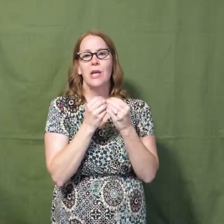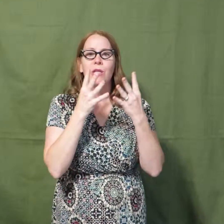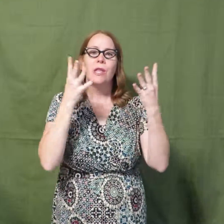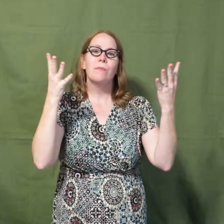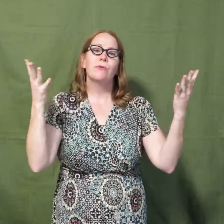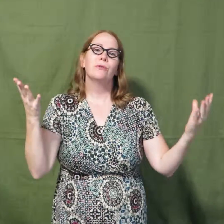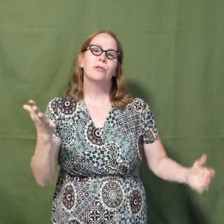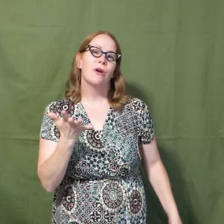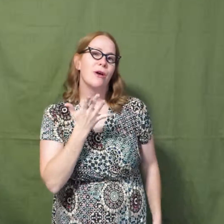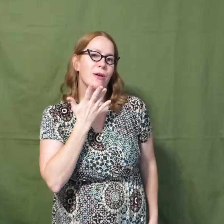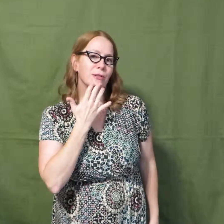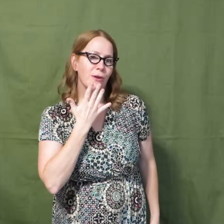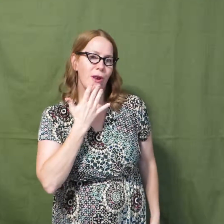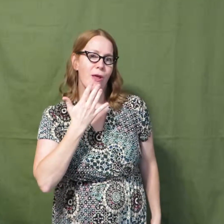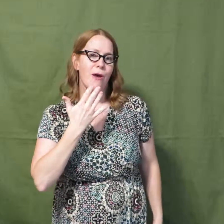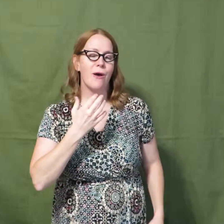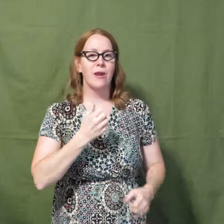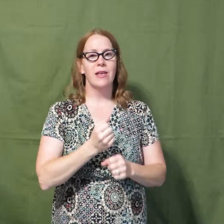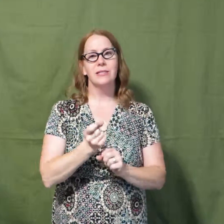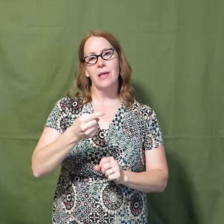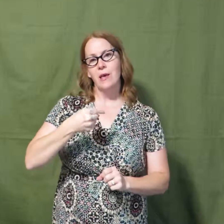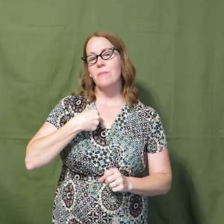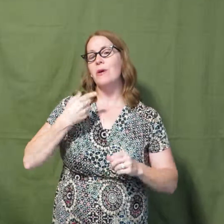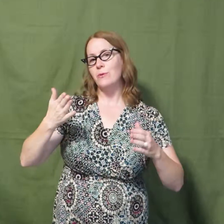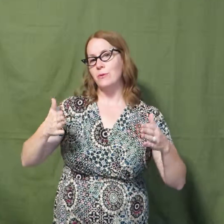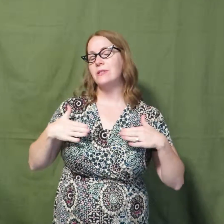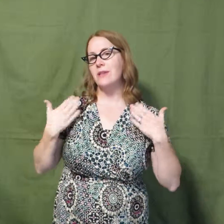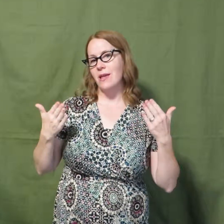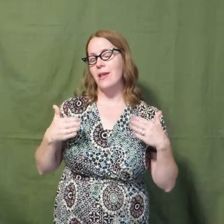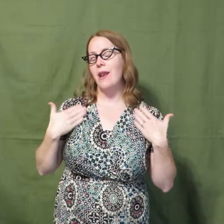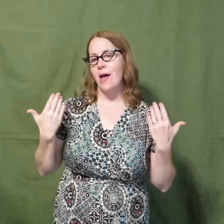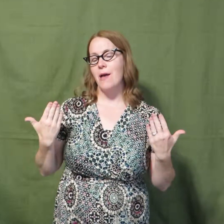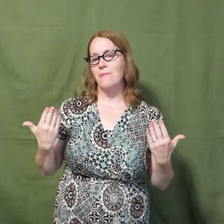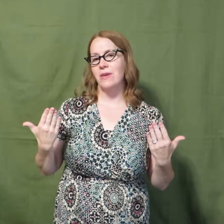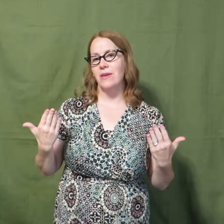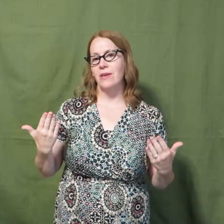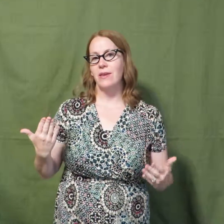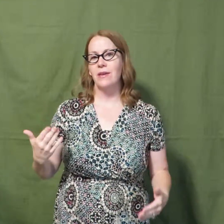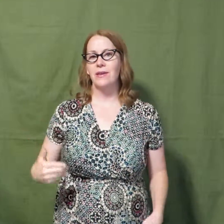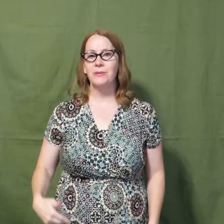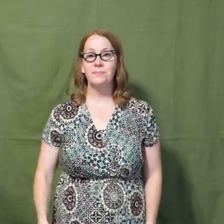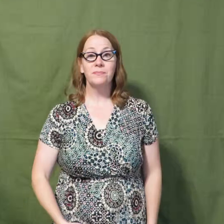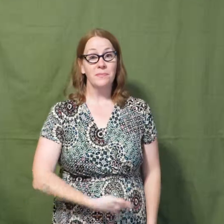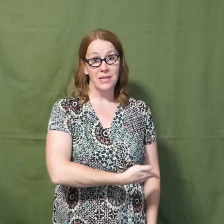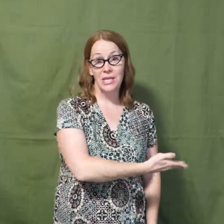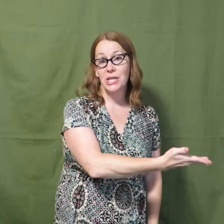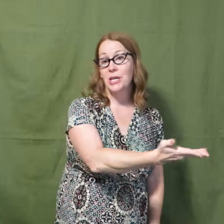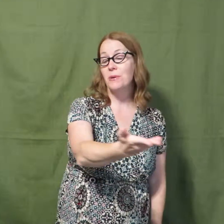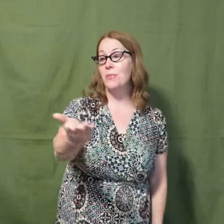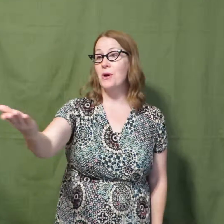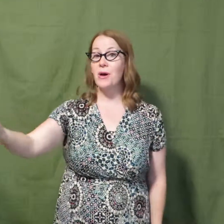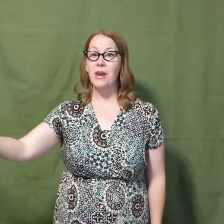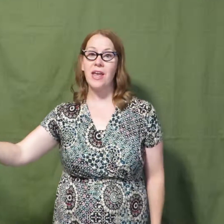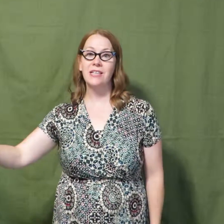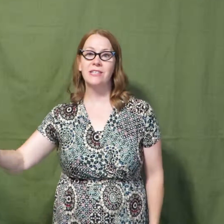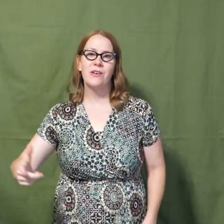de muchos colores me gustan a mí. Y por eso